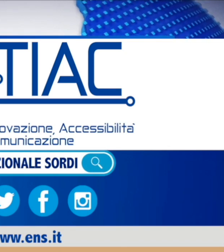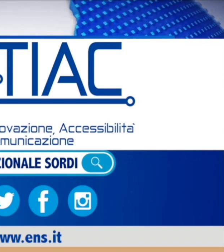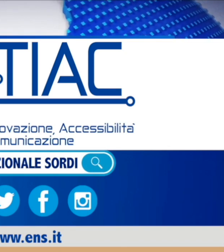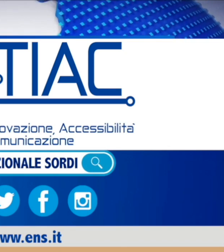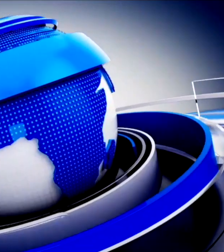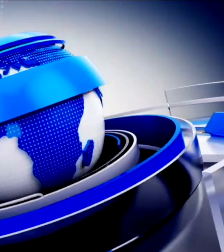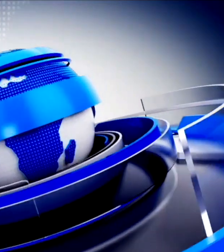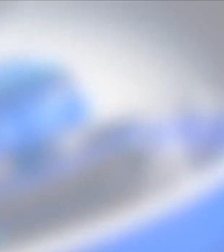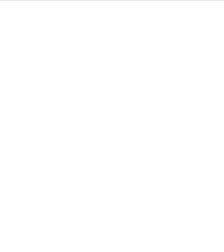Grazie a tutti Grazie a